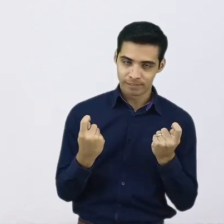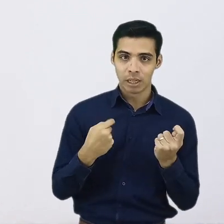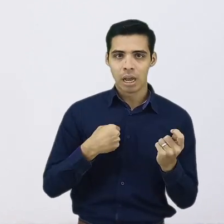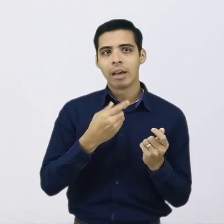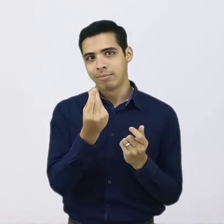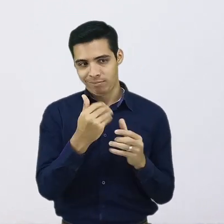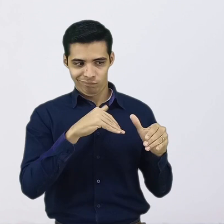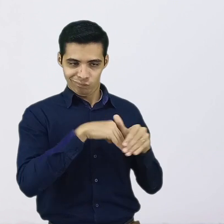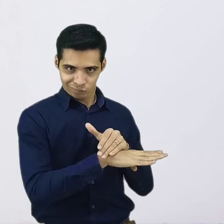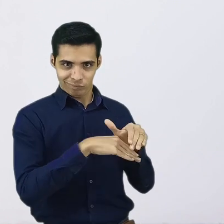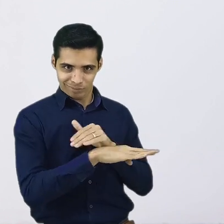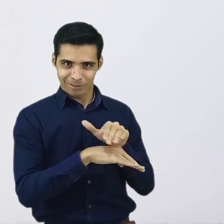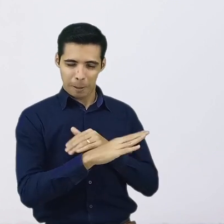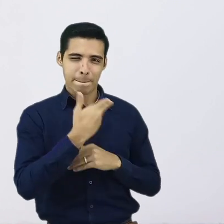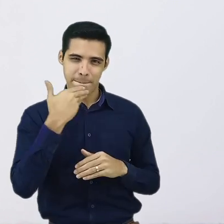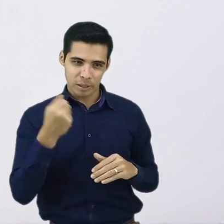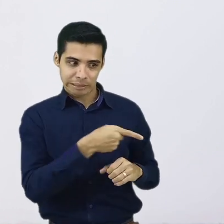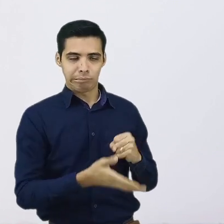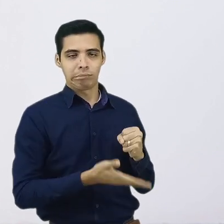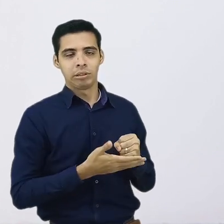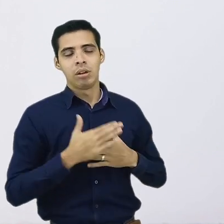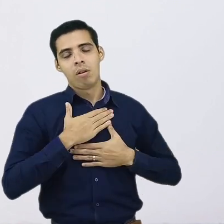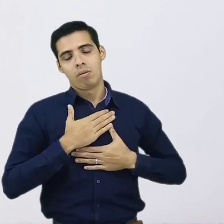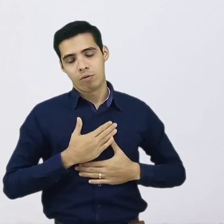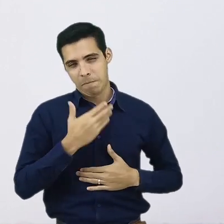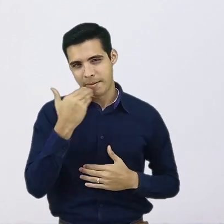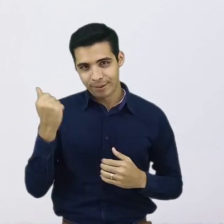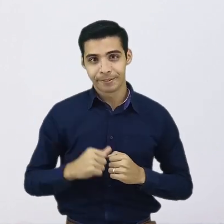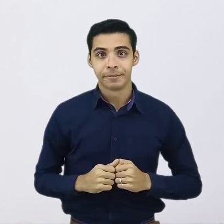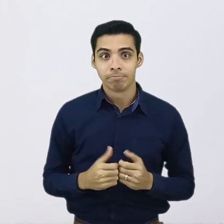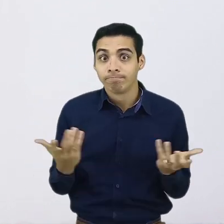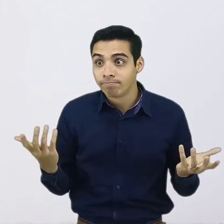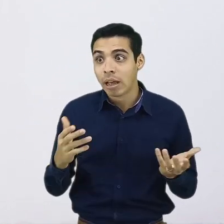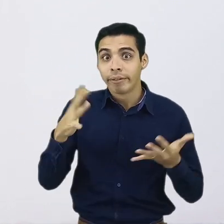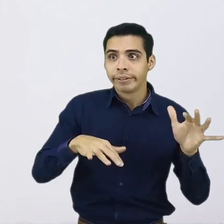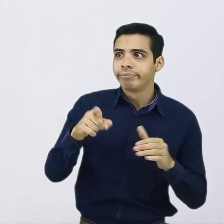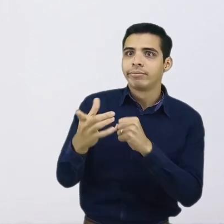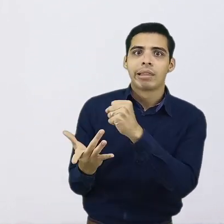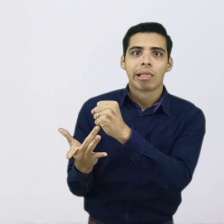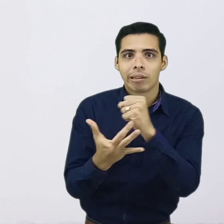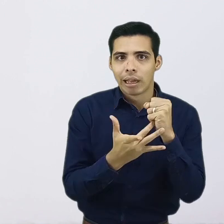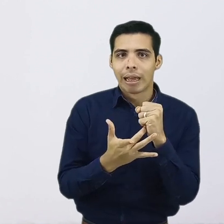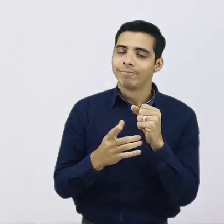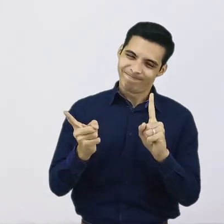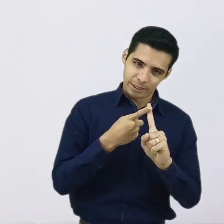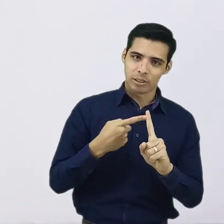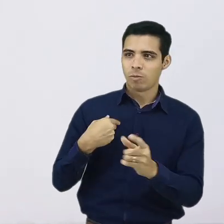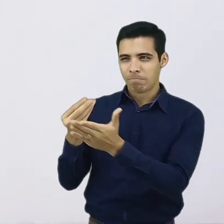identificar cuáles son los ajustes que podemos hacer. Sobre todo si hay deudas acumuladas, hay que salir primero de ellas. Si ya tomaste la decisión